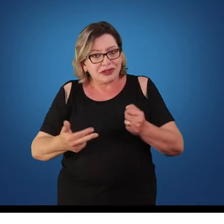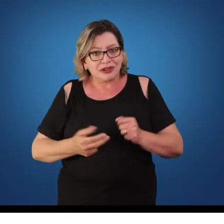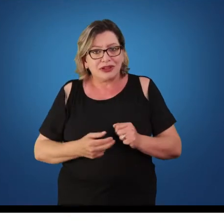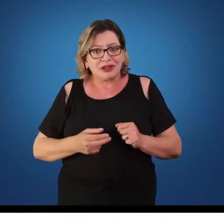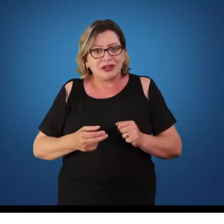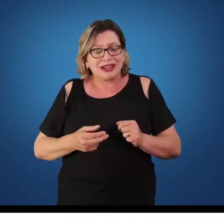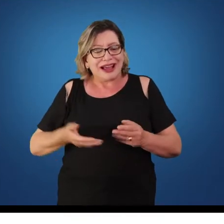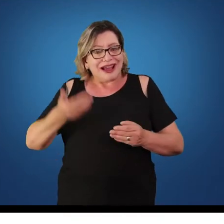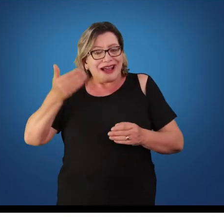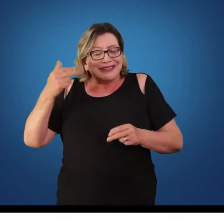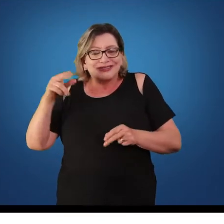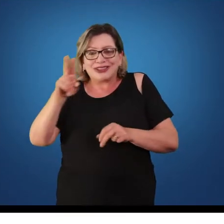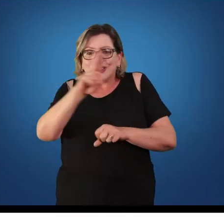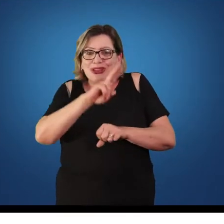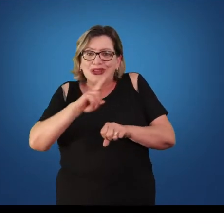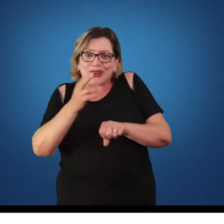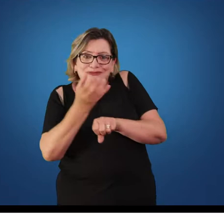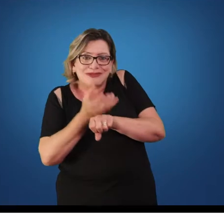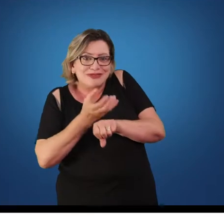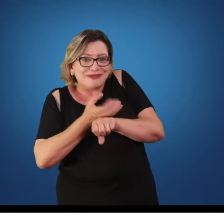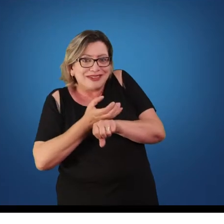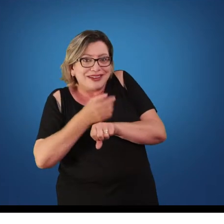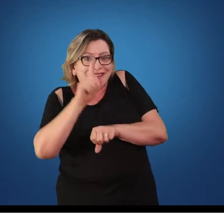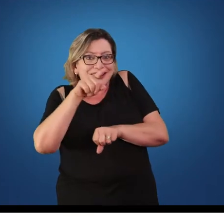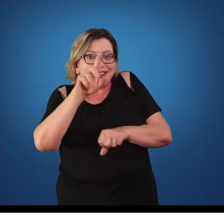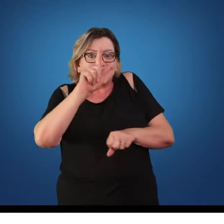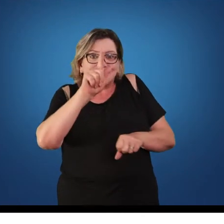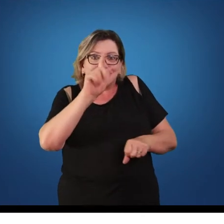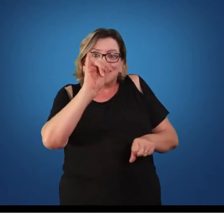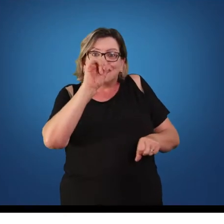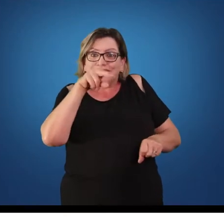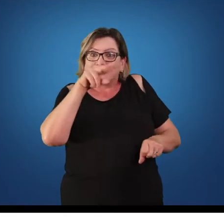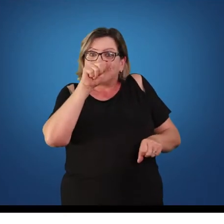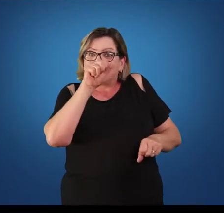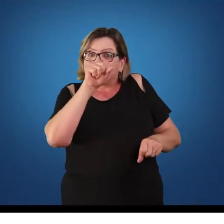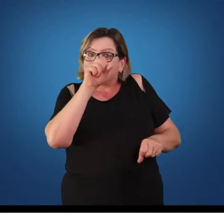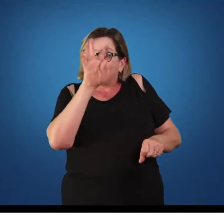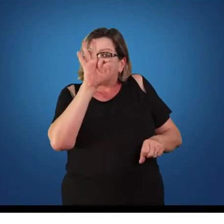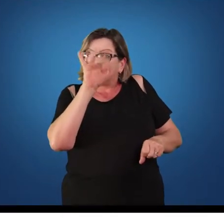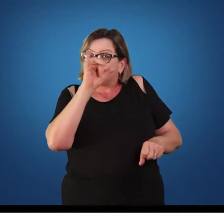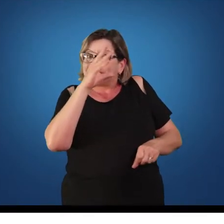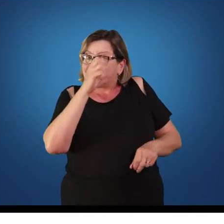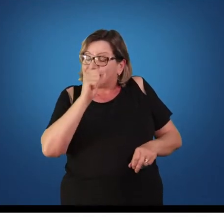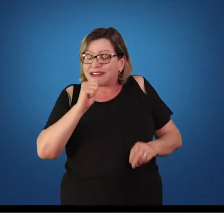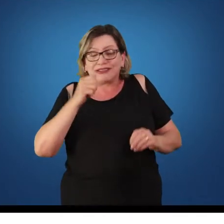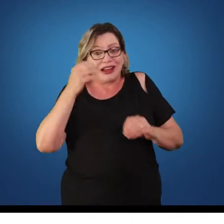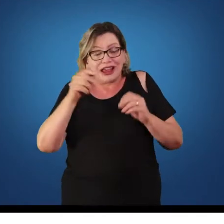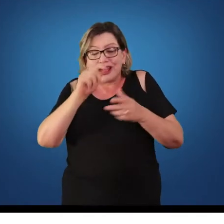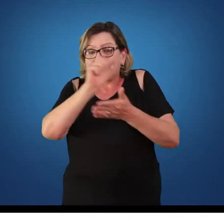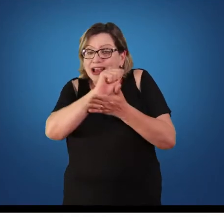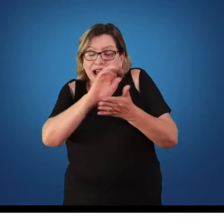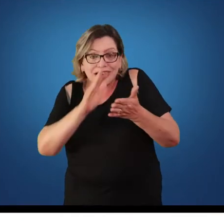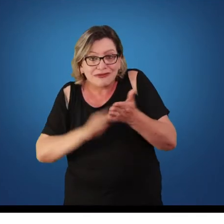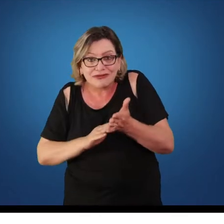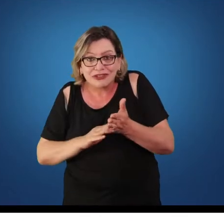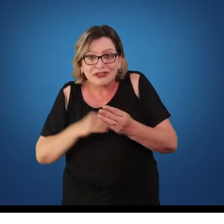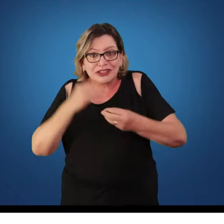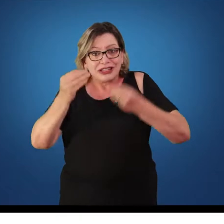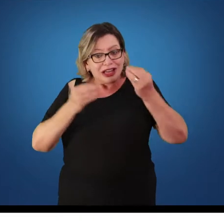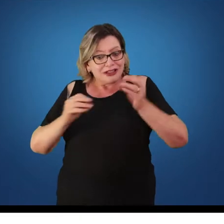ginástica, porque não era nem disciplina, era uma atividade, atividade realizada como meio de contemplar a formação da mente